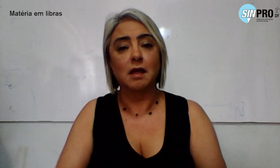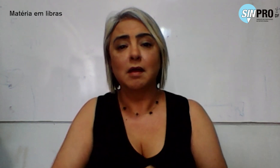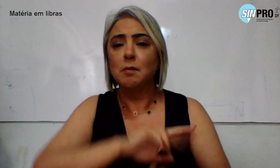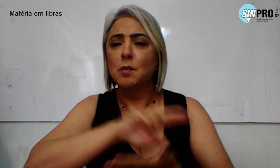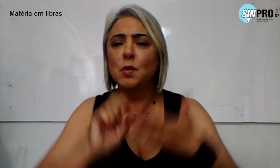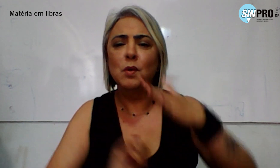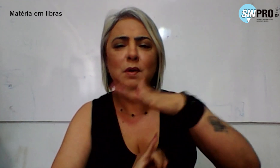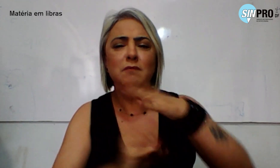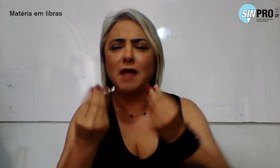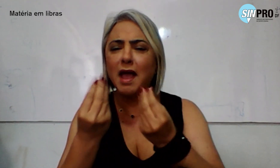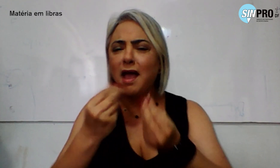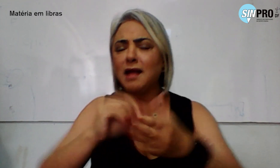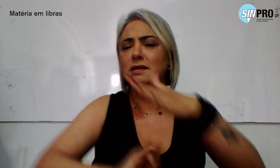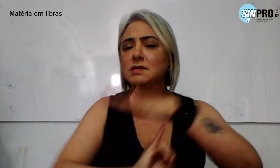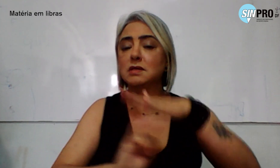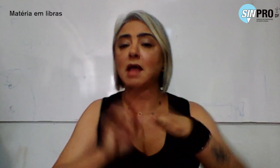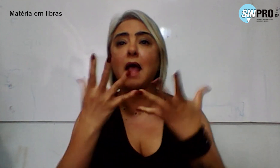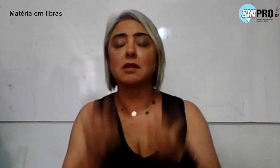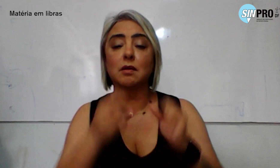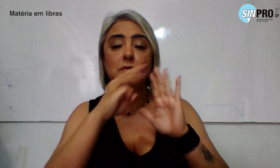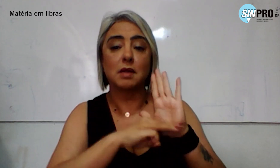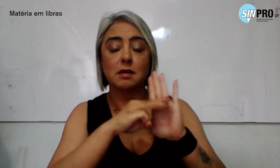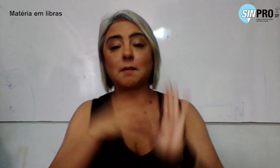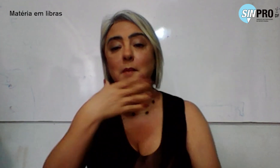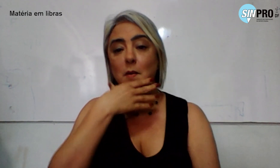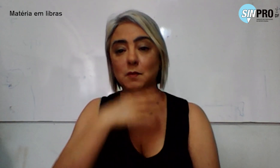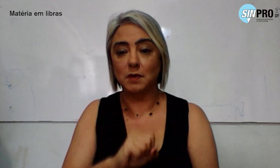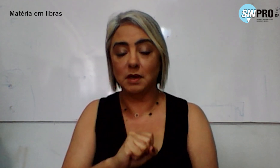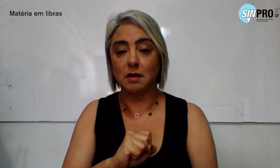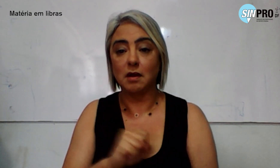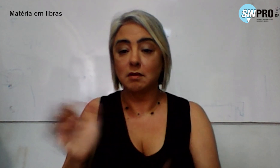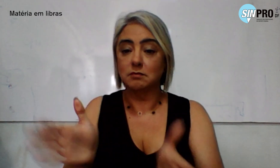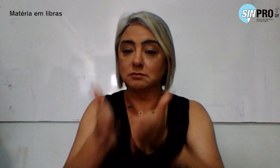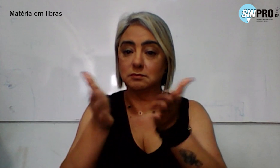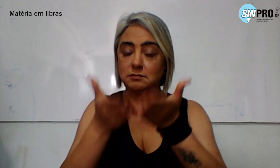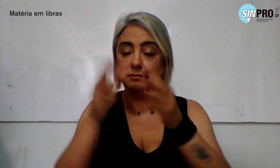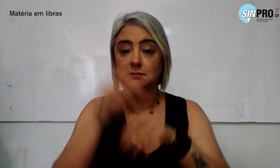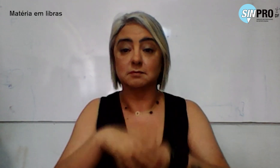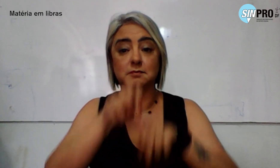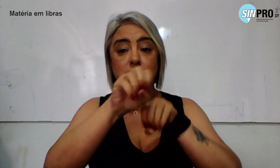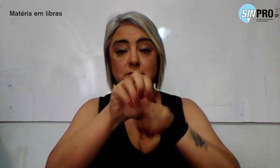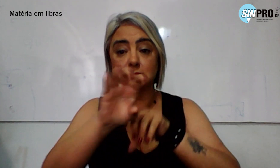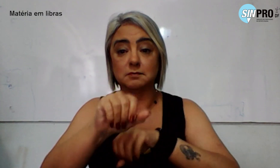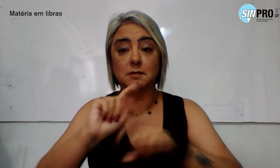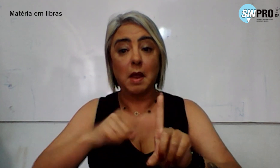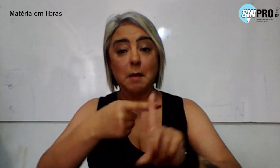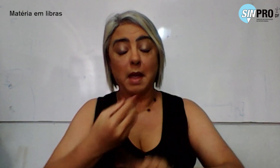instituições adotam métodos freireanos para promover uma educação mais participativa